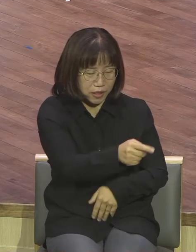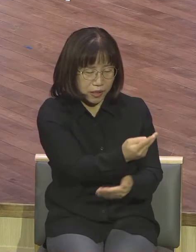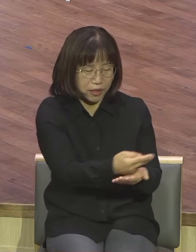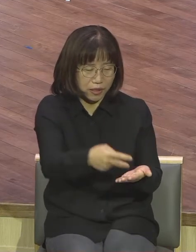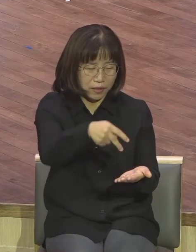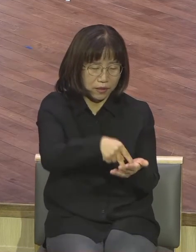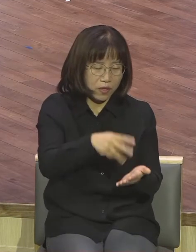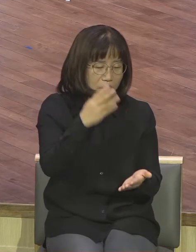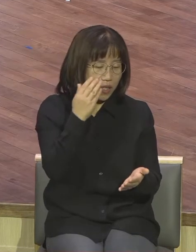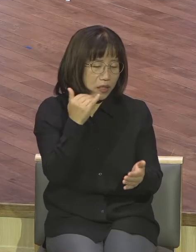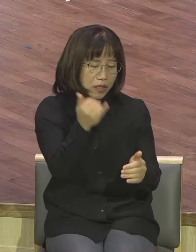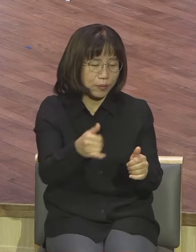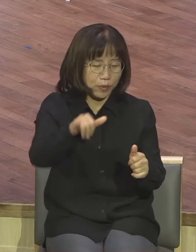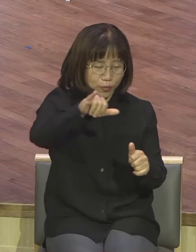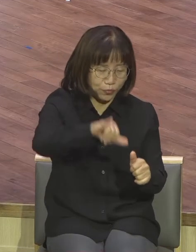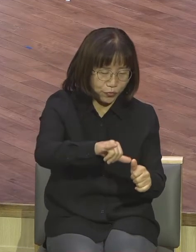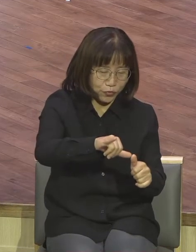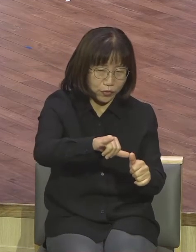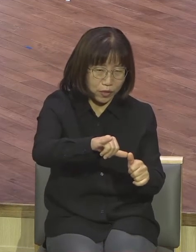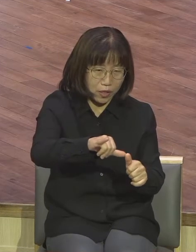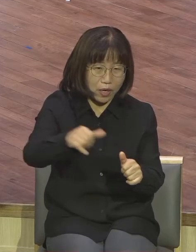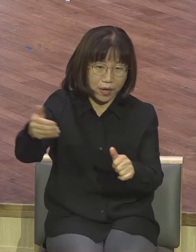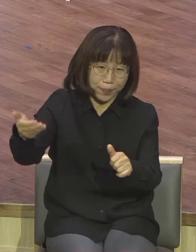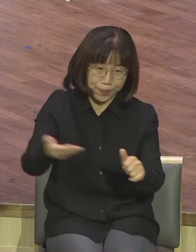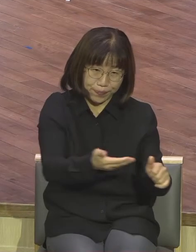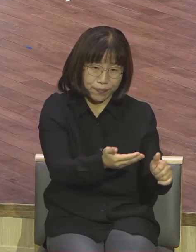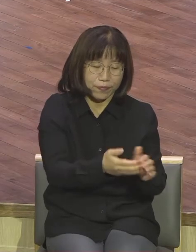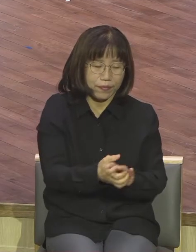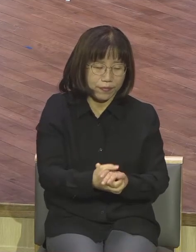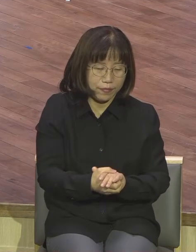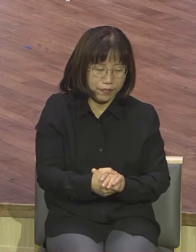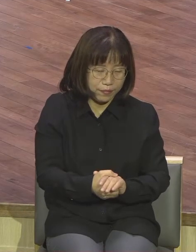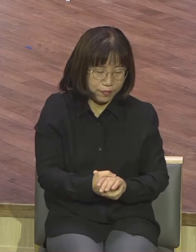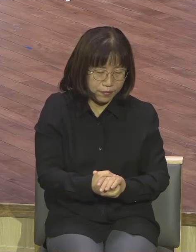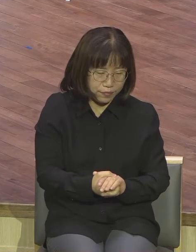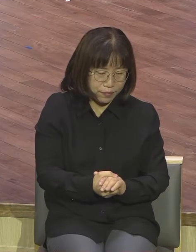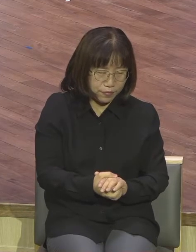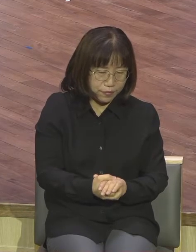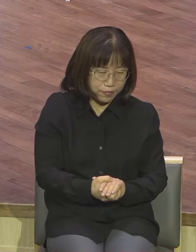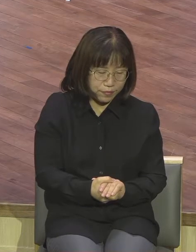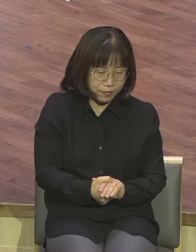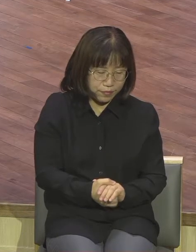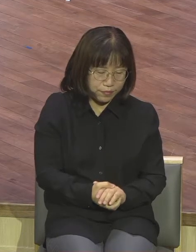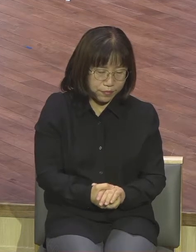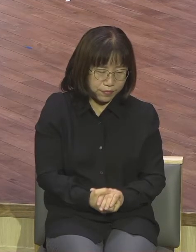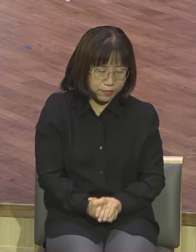그가 이가 거니 일어나 기름을 부어라 하시는지라